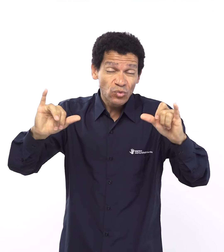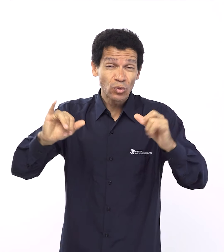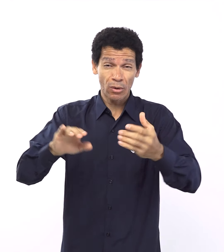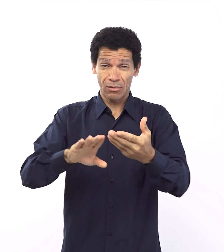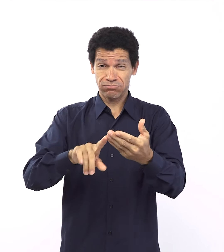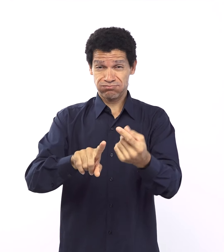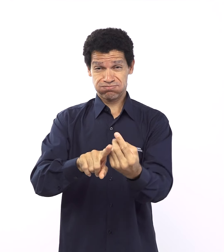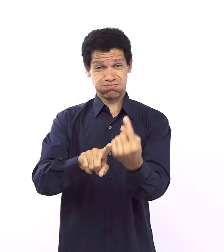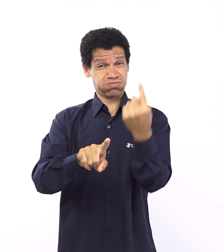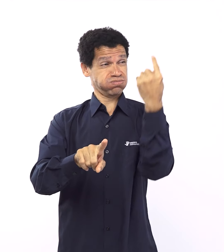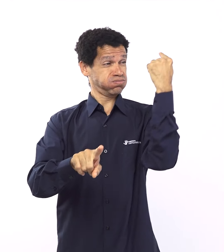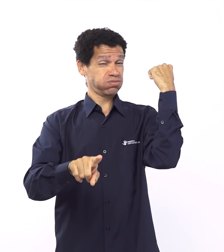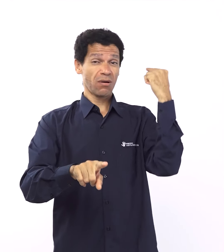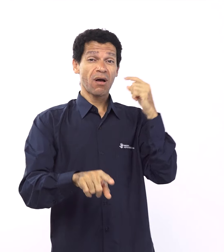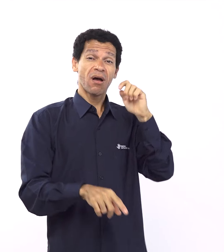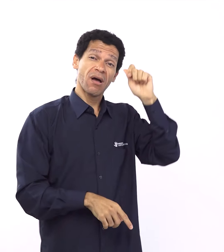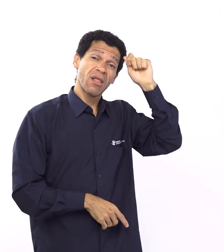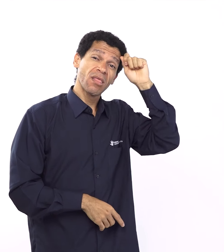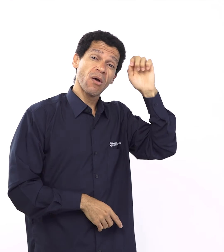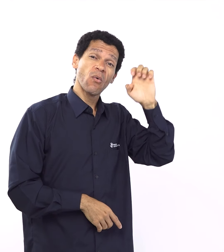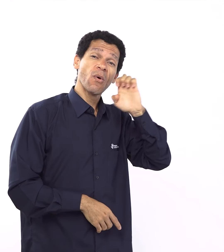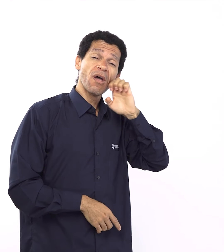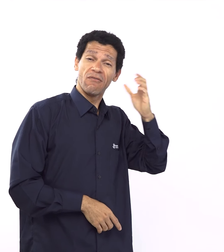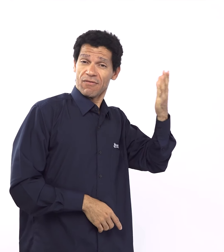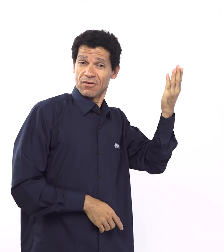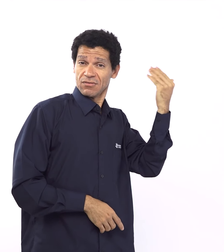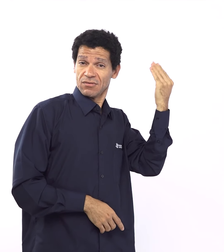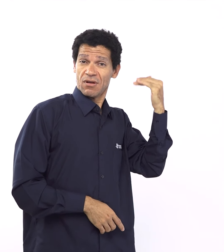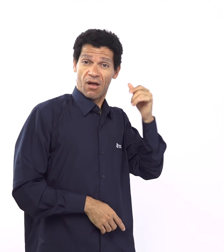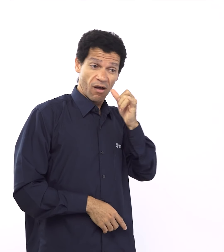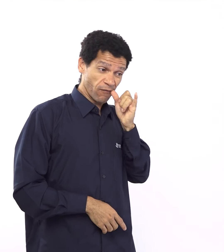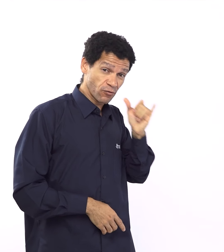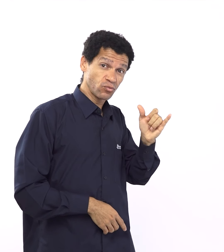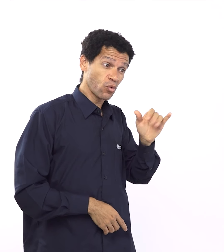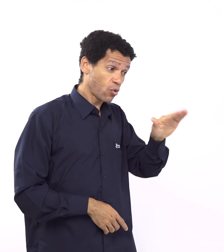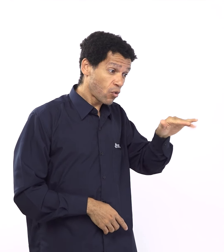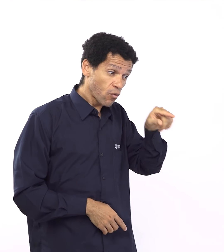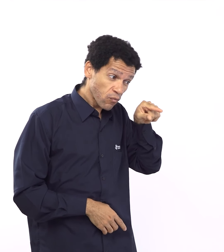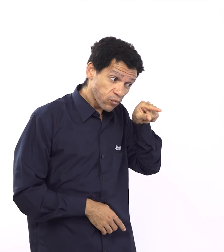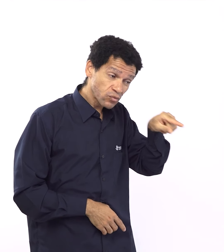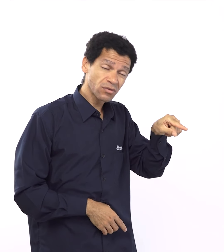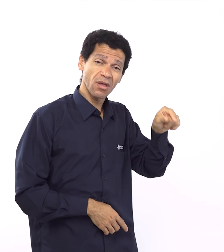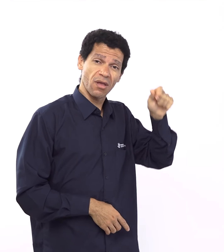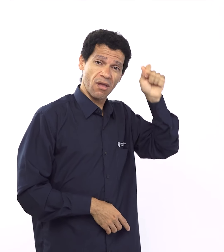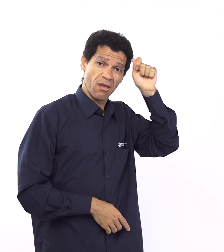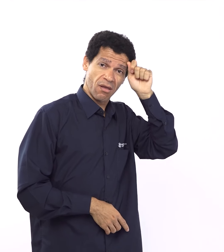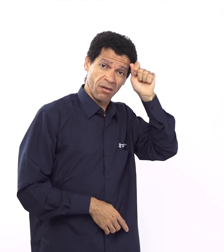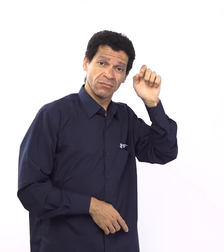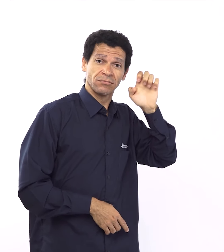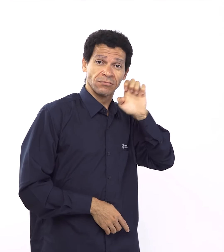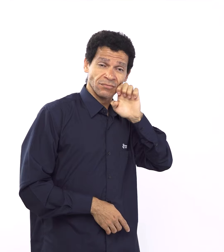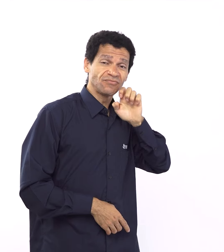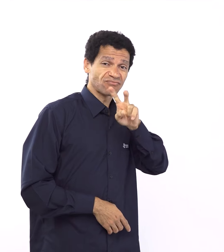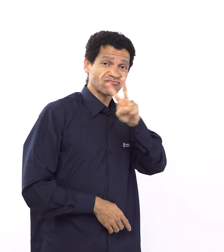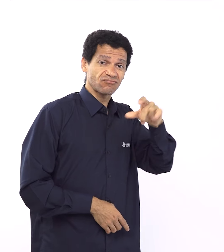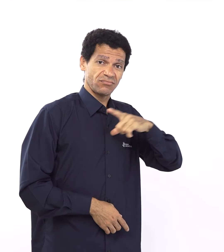Deus faz desaparecer todos os seres humanos da terra, ele não estaria sendo fiel à sua própria palavra, e um Deus assim não seria